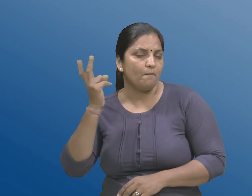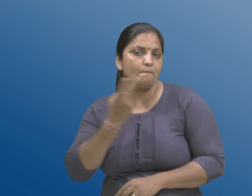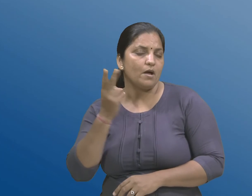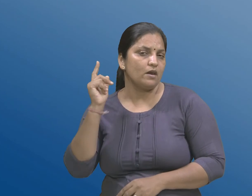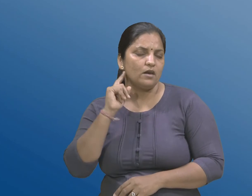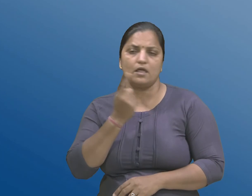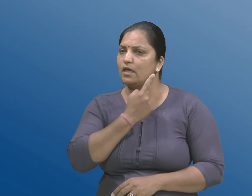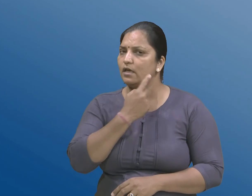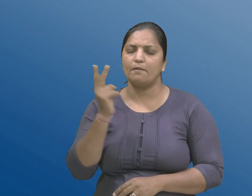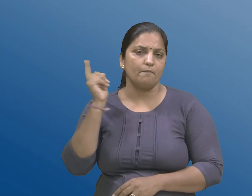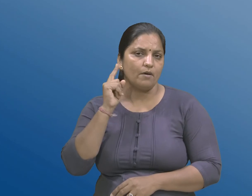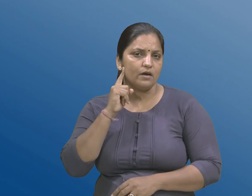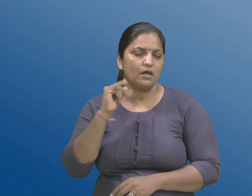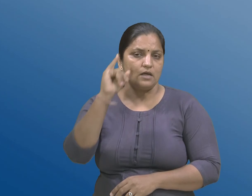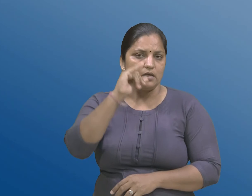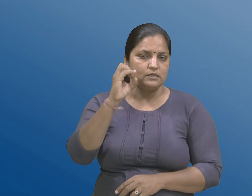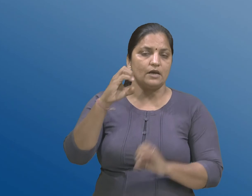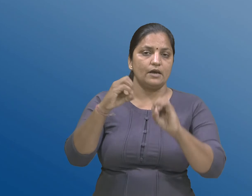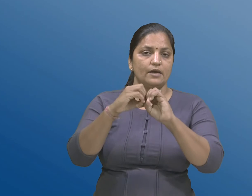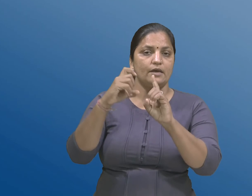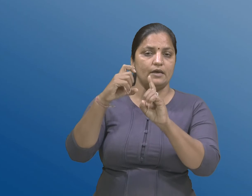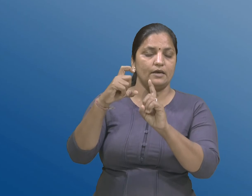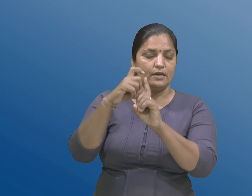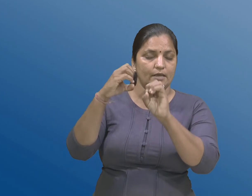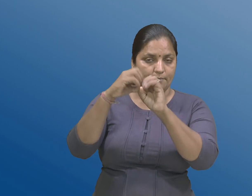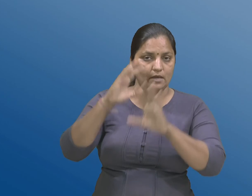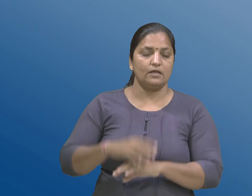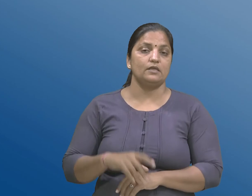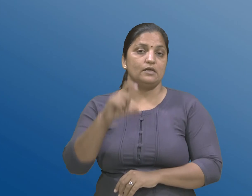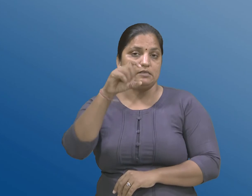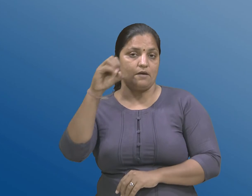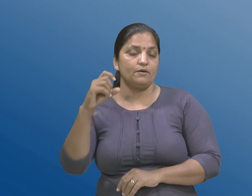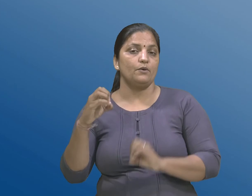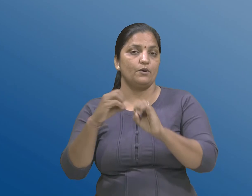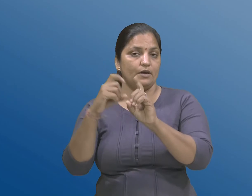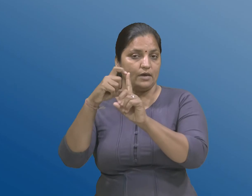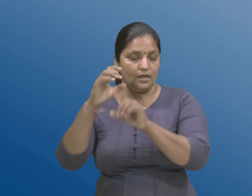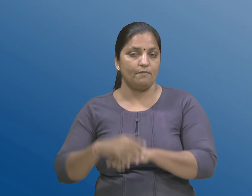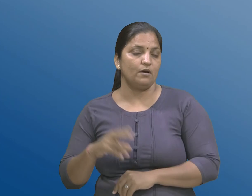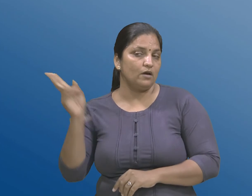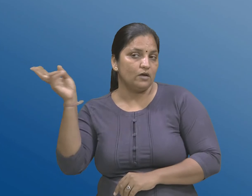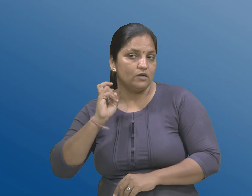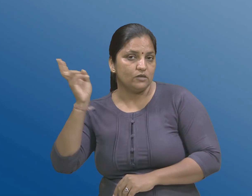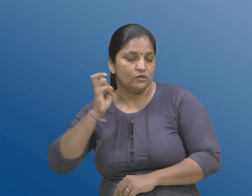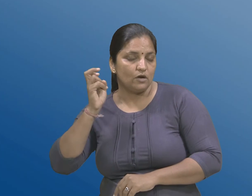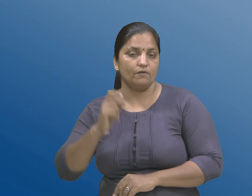सिक्स्टी डेसिबल स्रवण शक्तीनी खामी